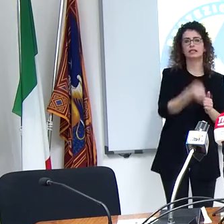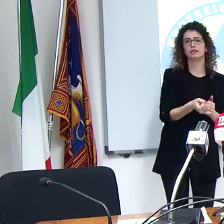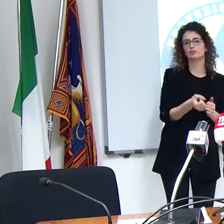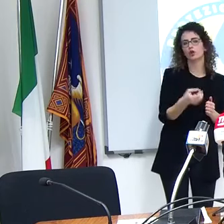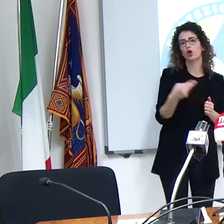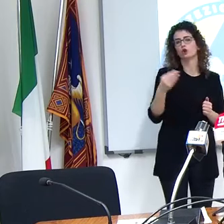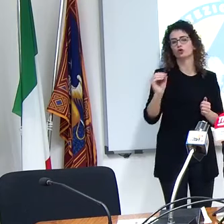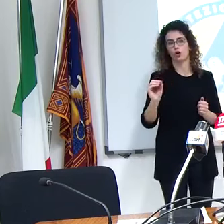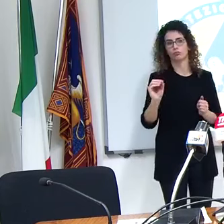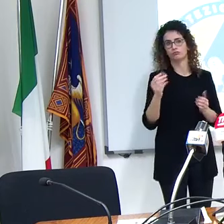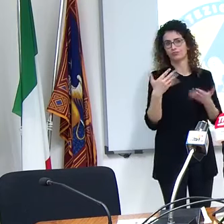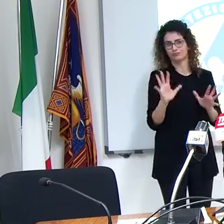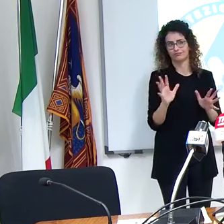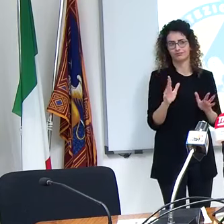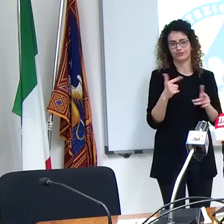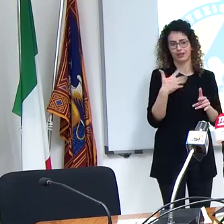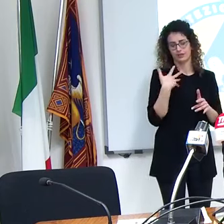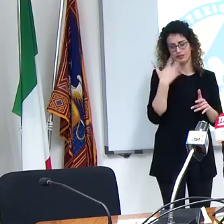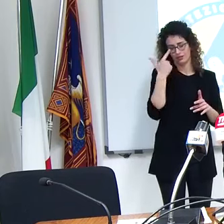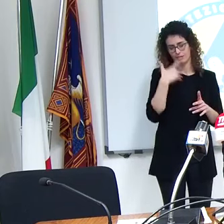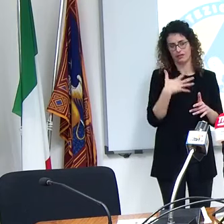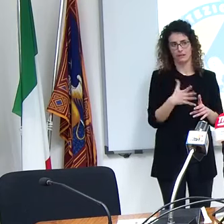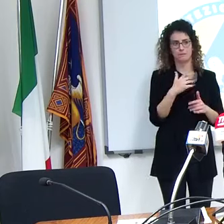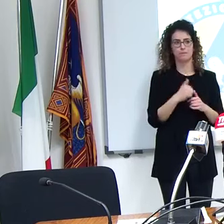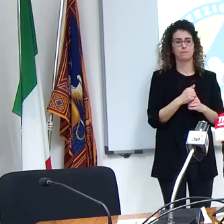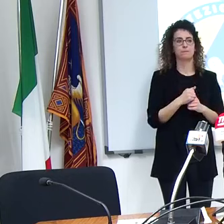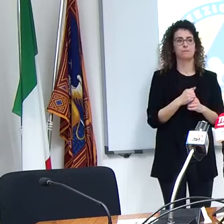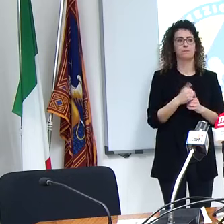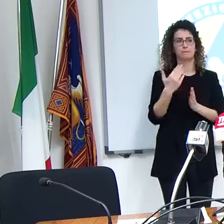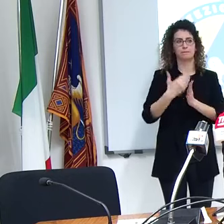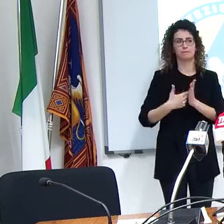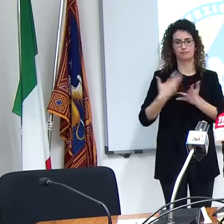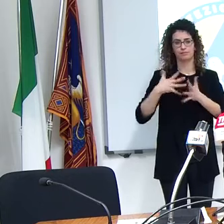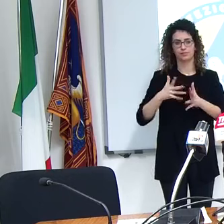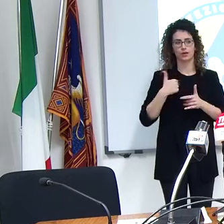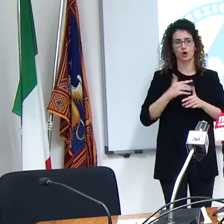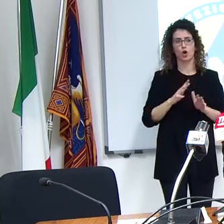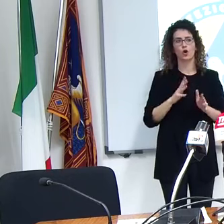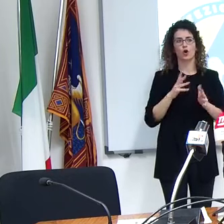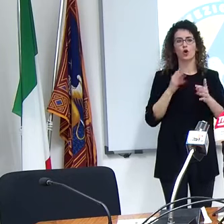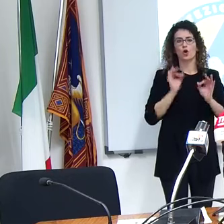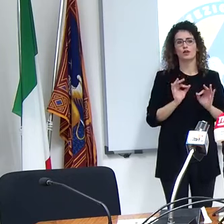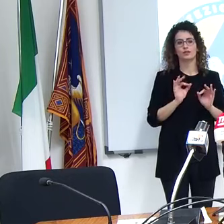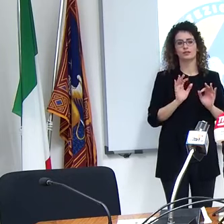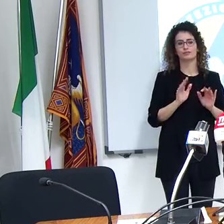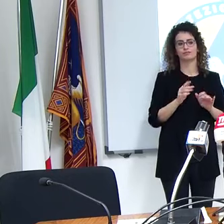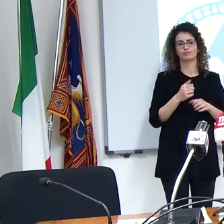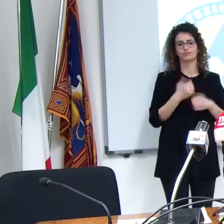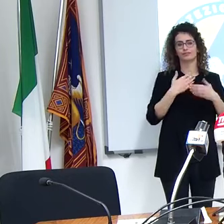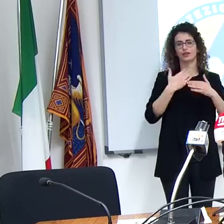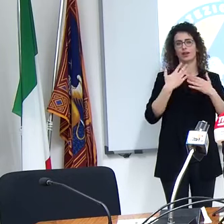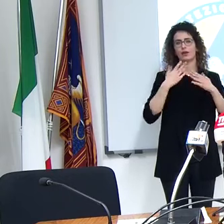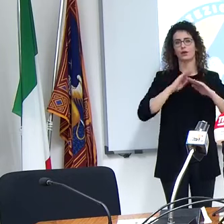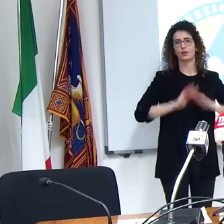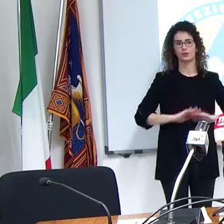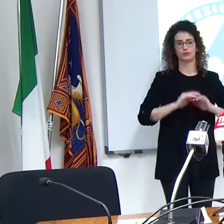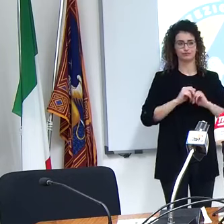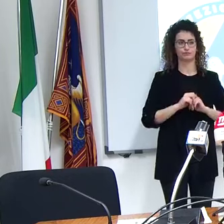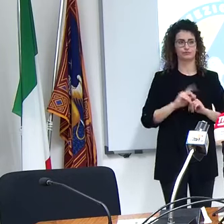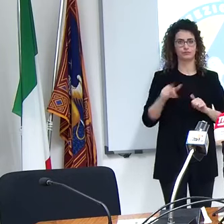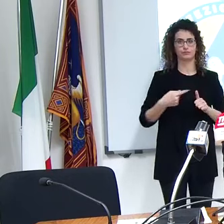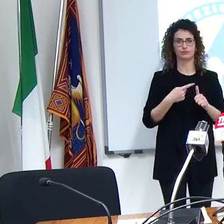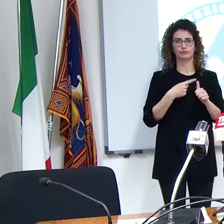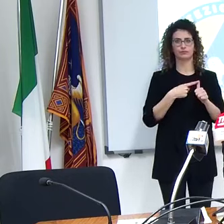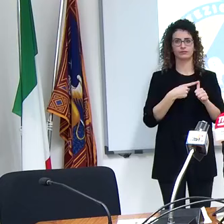no grazie alla sua ben nota perizia così diamo tregua posso sbagliare al 50% abbiamo